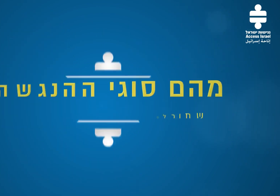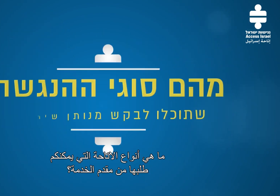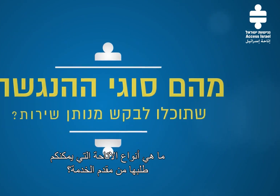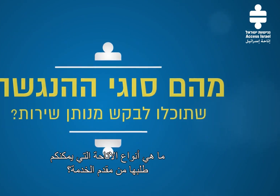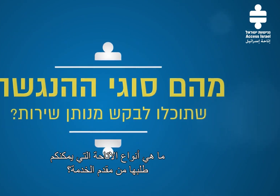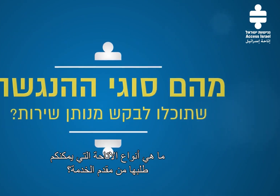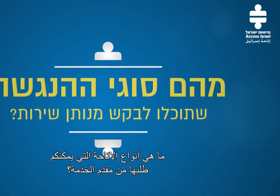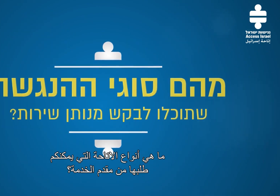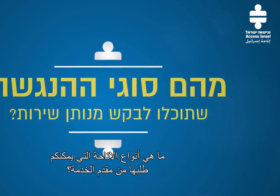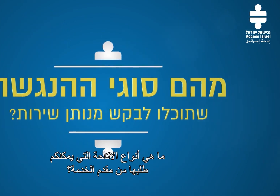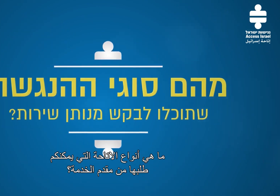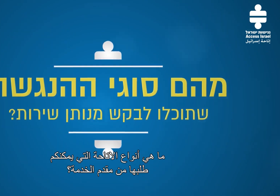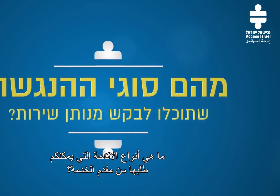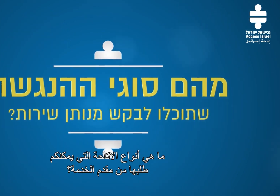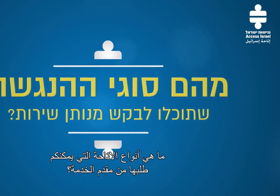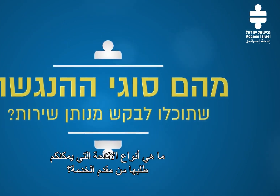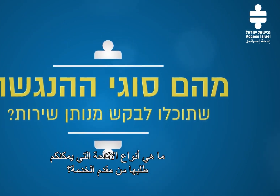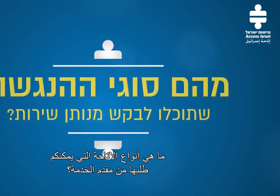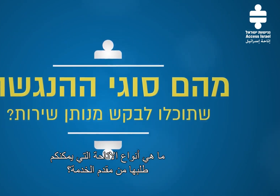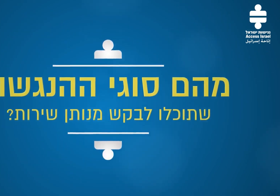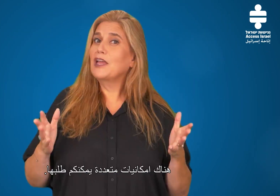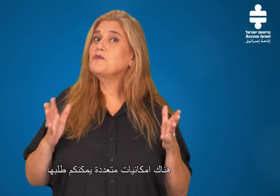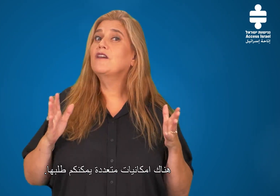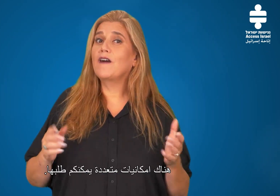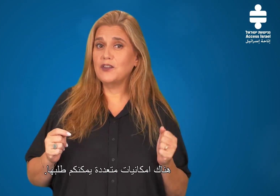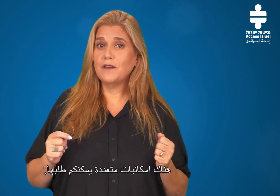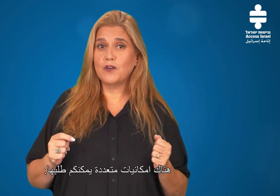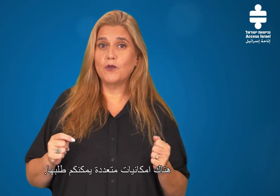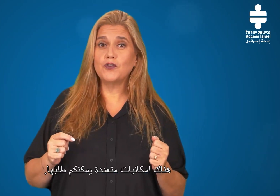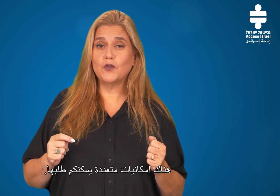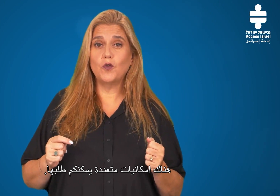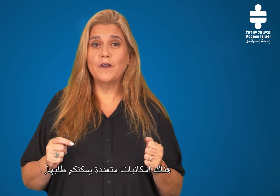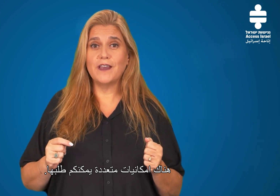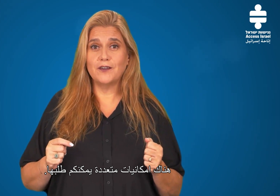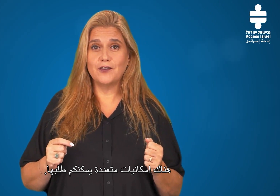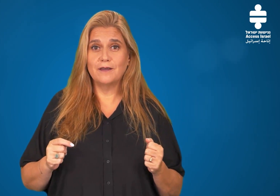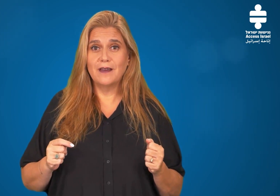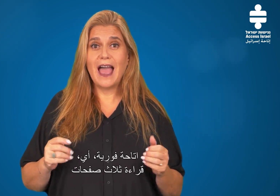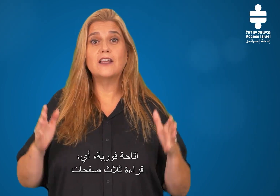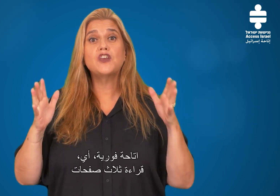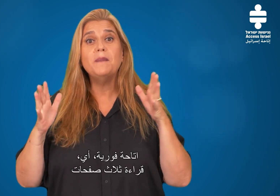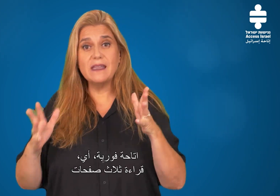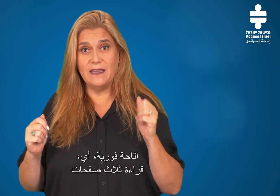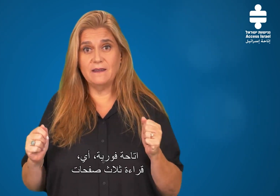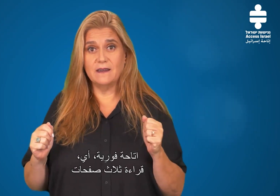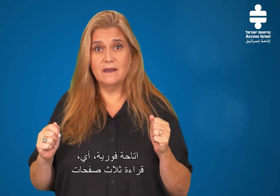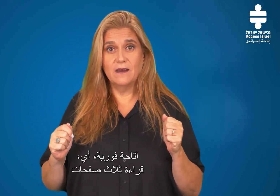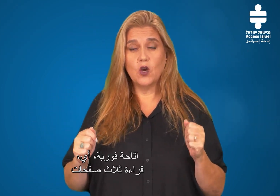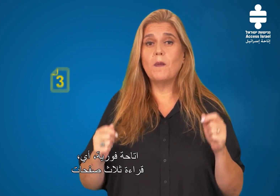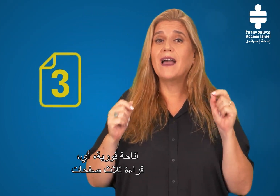מה עם סוגי הנגשה שתוכלו לבקש מנותן שירות? יש מגוון של אפשרויות שתוכלו לבקש. הנגשה מיידית, כלומר